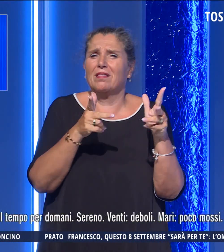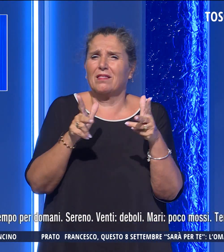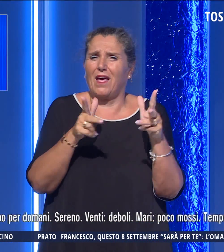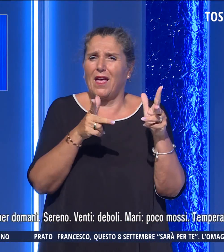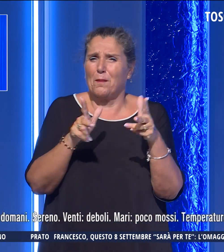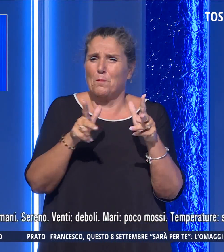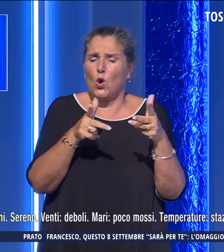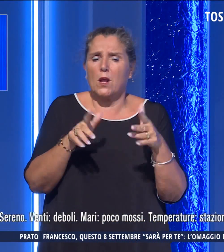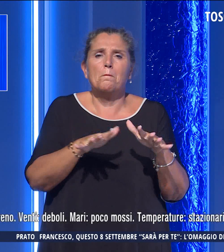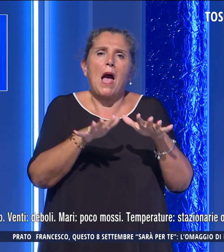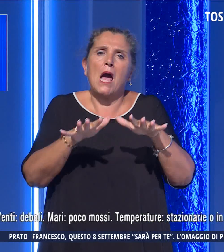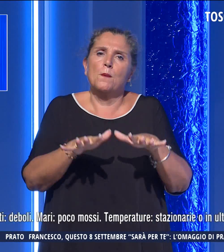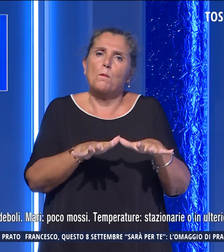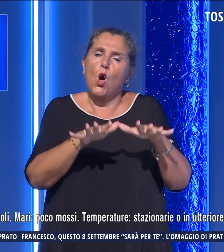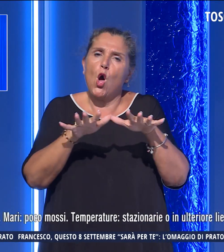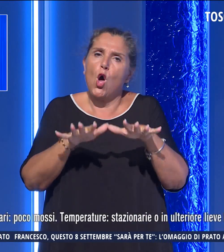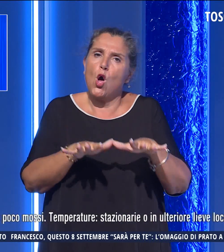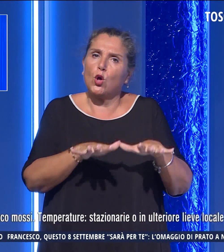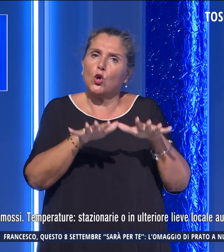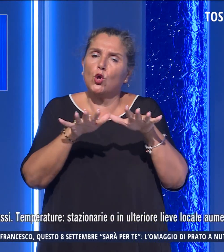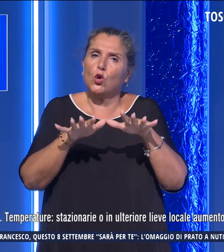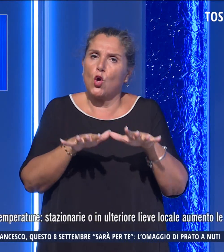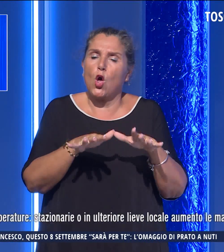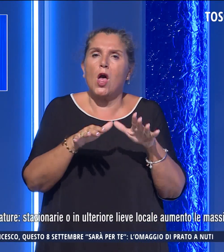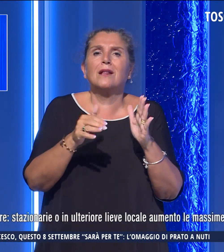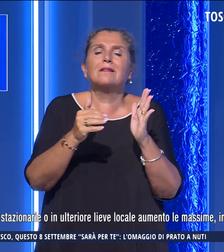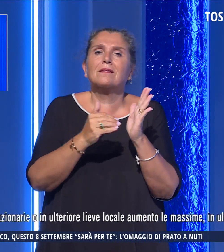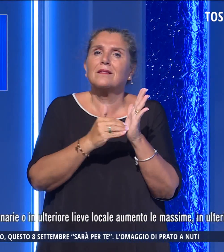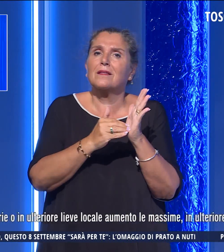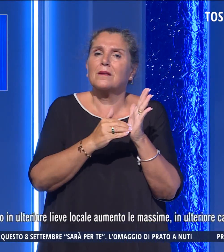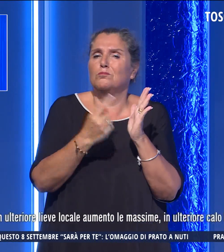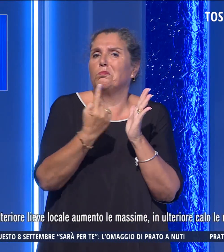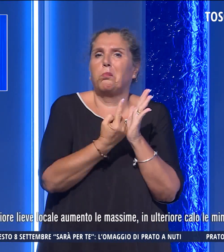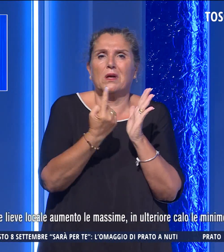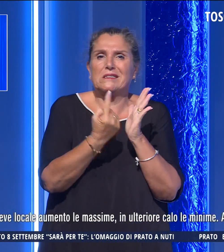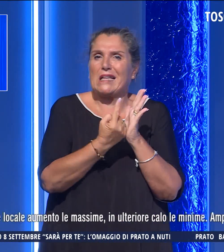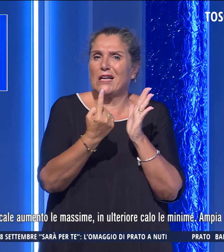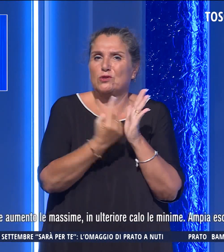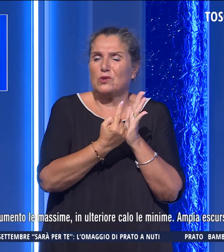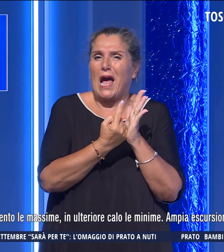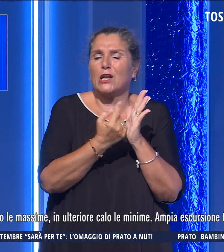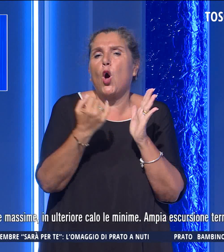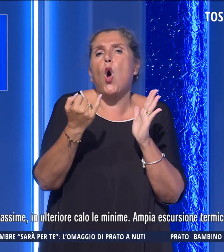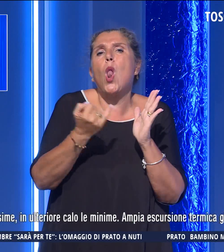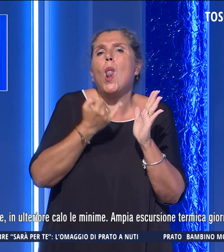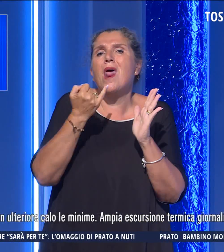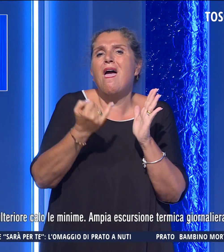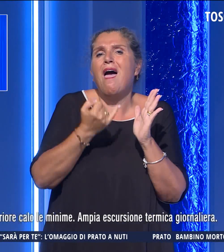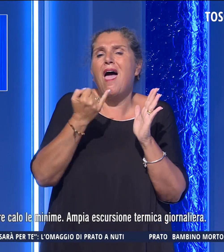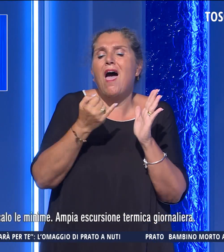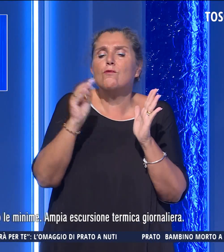i mari poco mossi le temperature sono stazionarie o in lieve